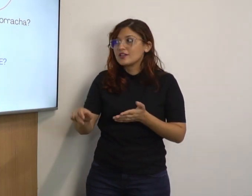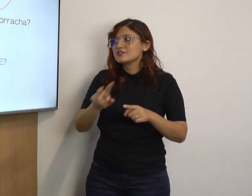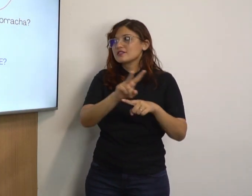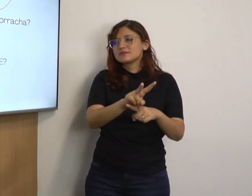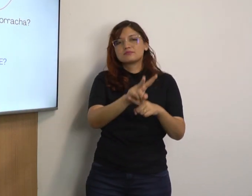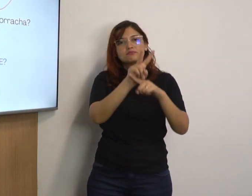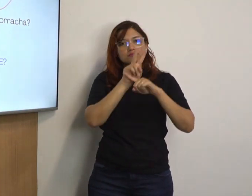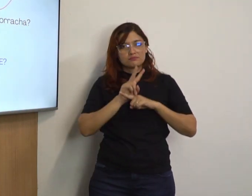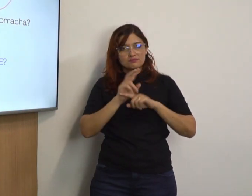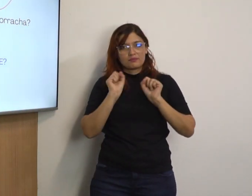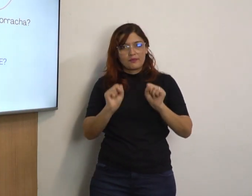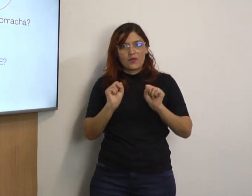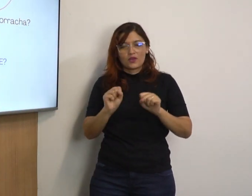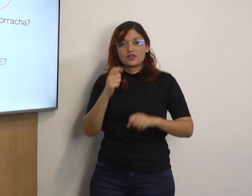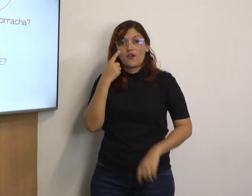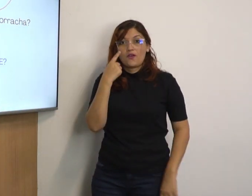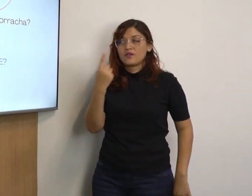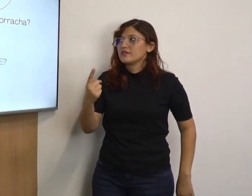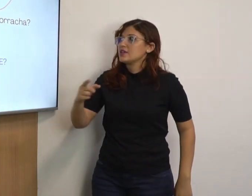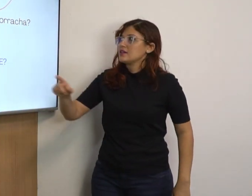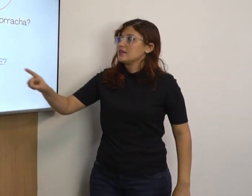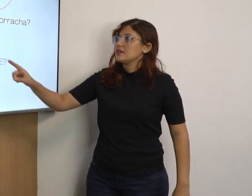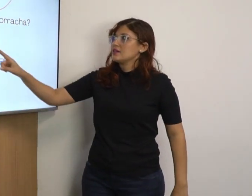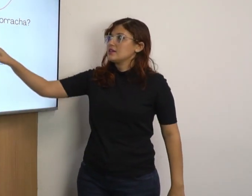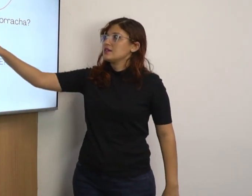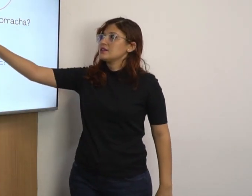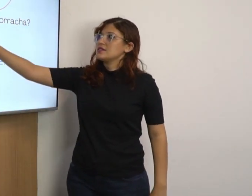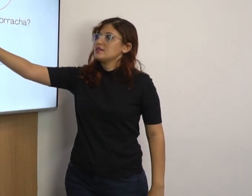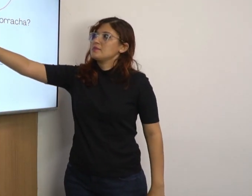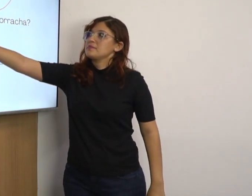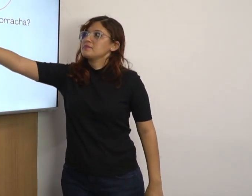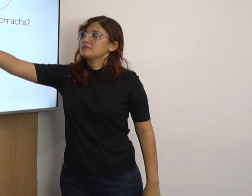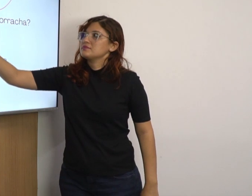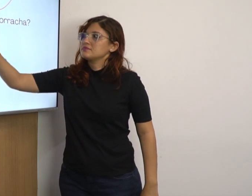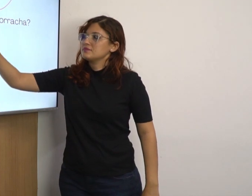topicalizar a borracha e o sinal de me emprestar.